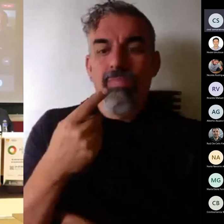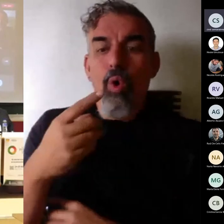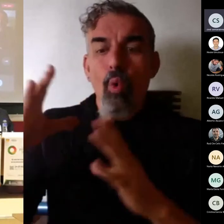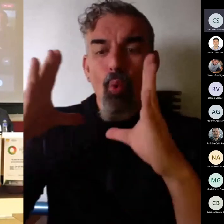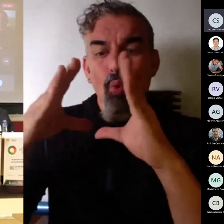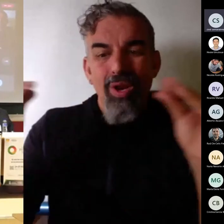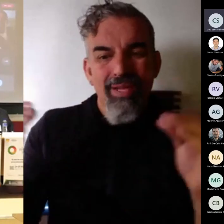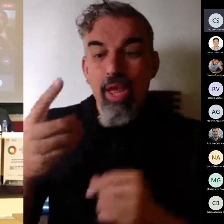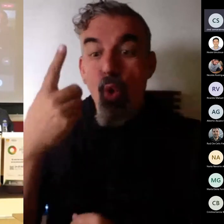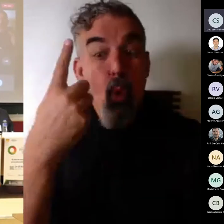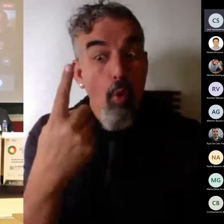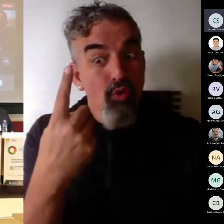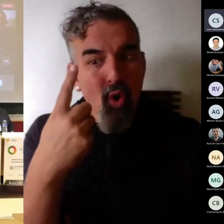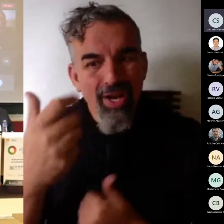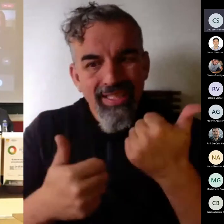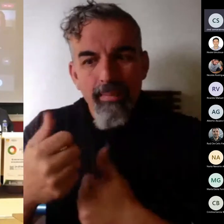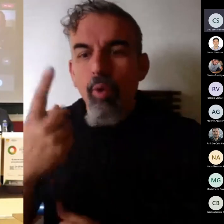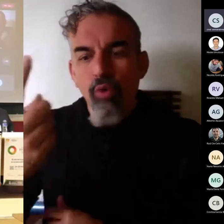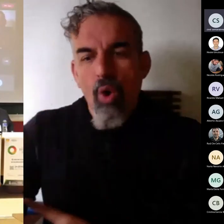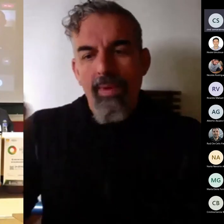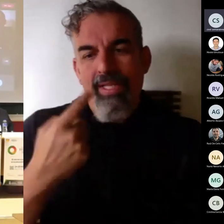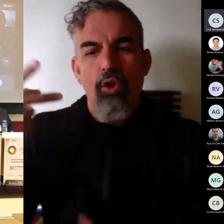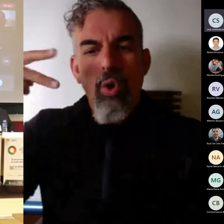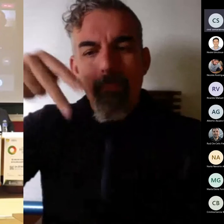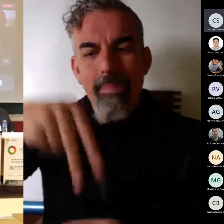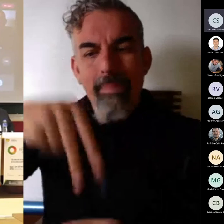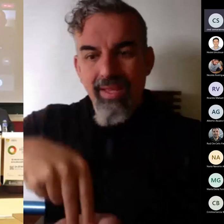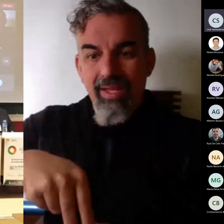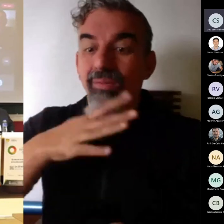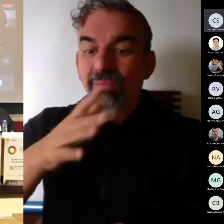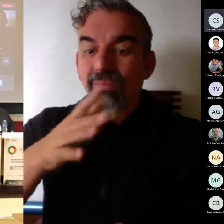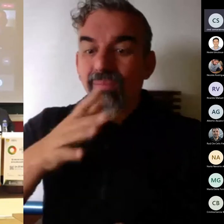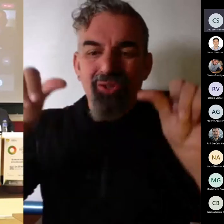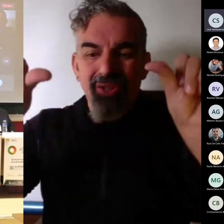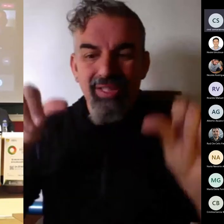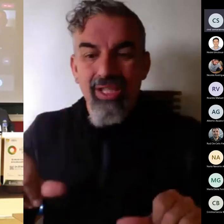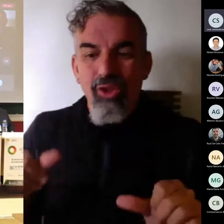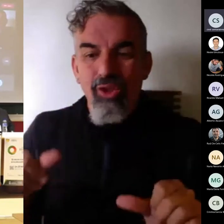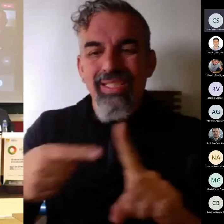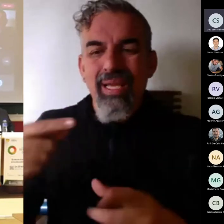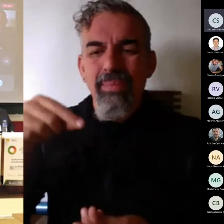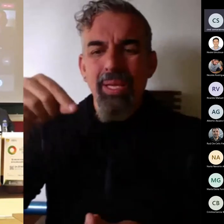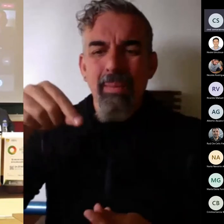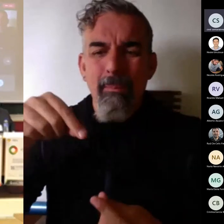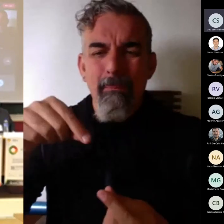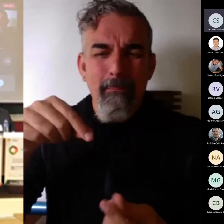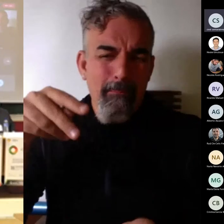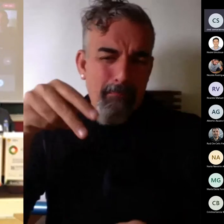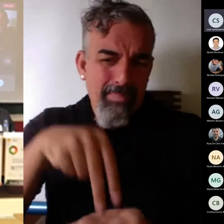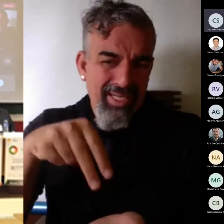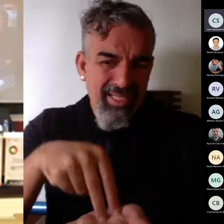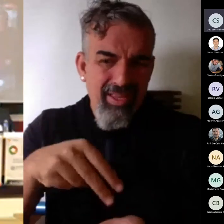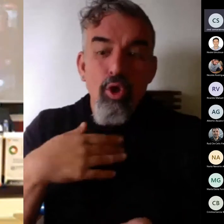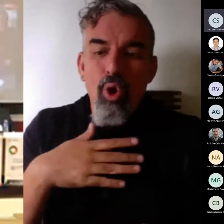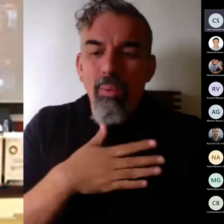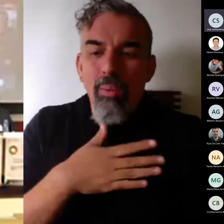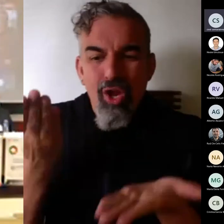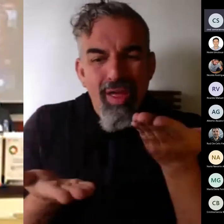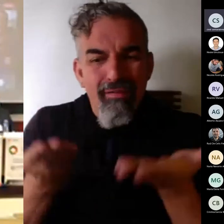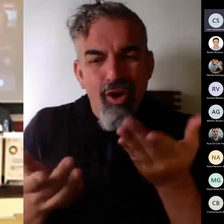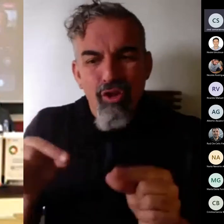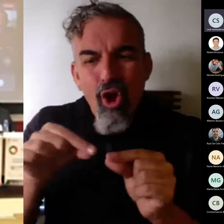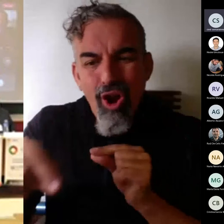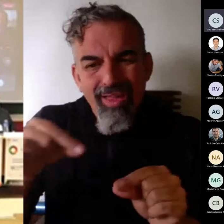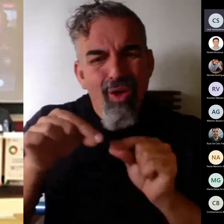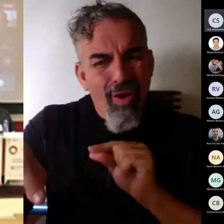presencial cuando a lo mejor tú con el alumno al ser una titulación semipresencial prefieres que todas las evaluaciones sean online y